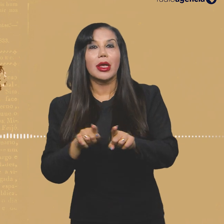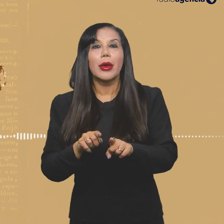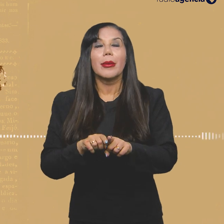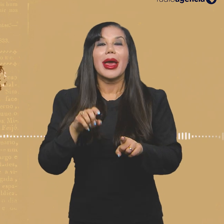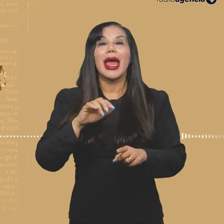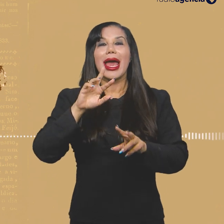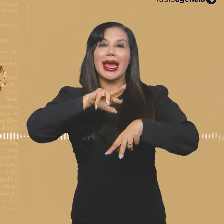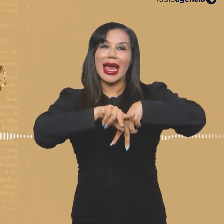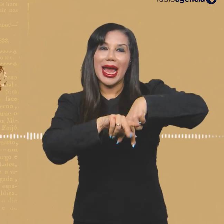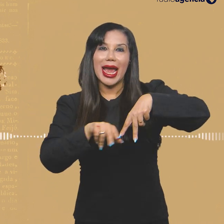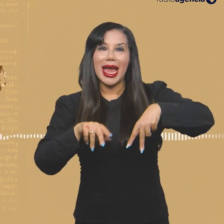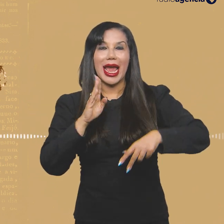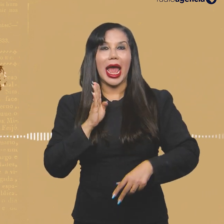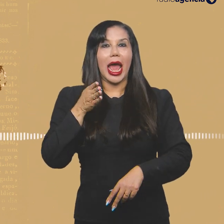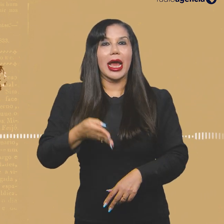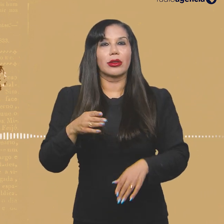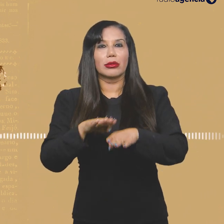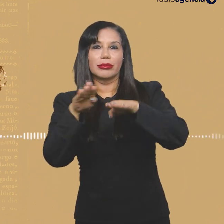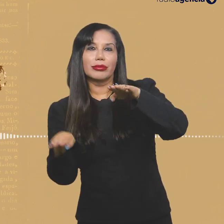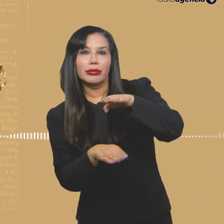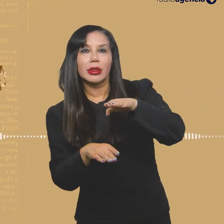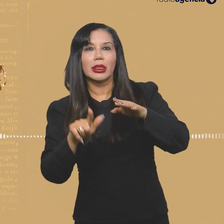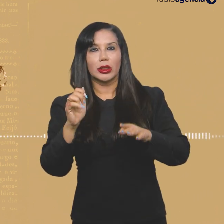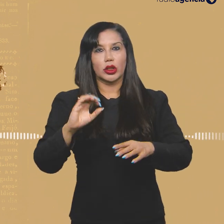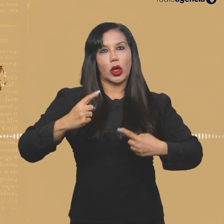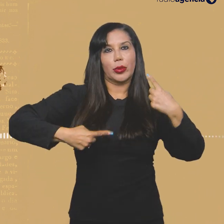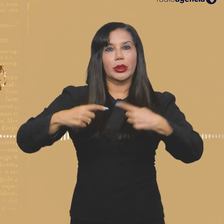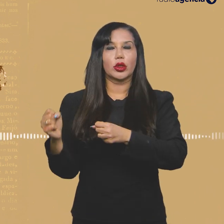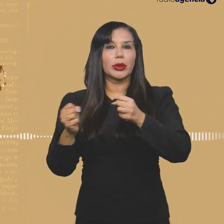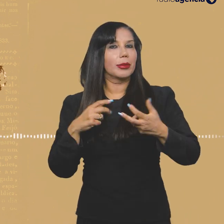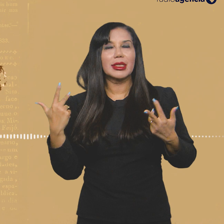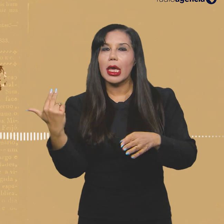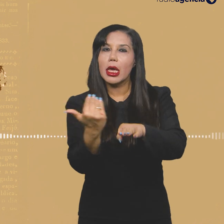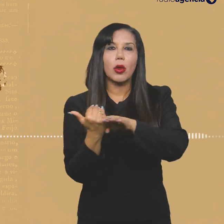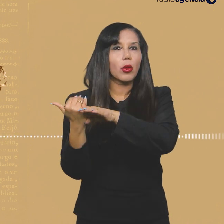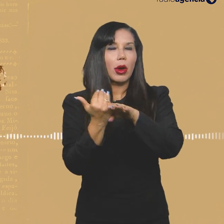a cis-heteronormatividade, desigualdade de classe e as geopolíticas de poder.